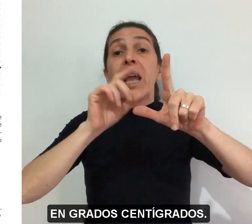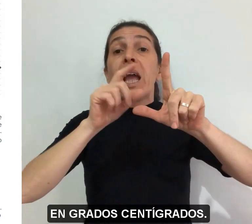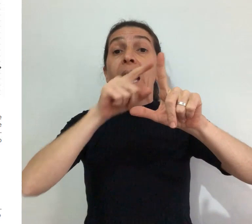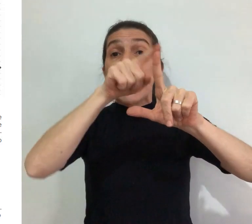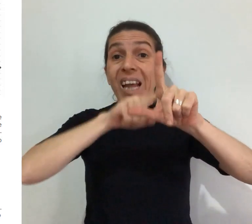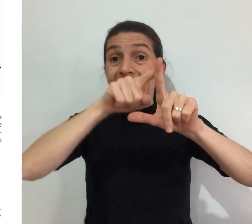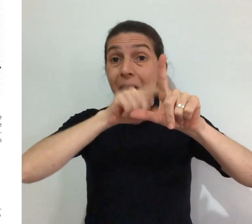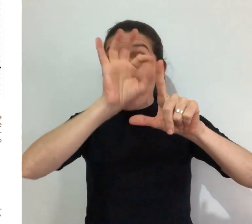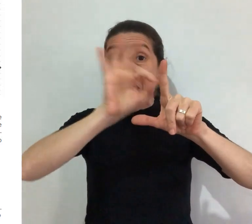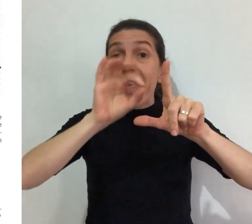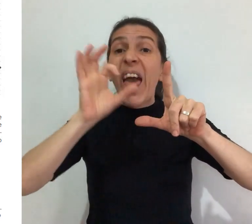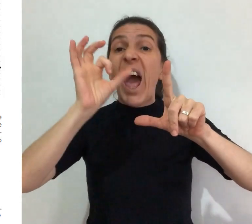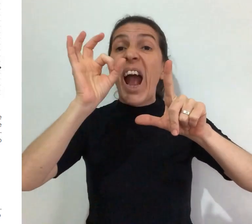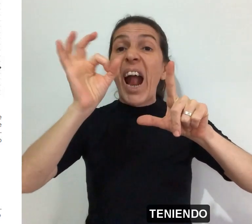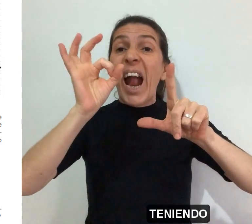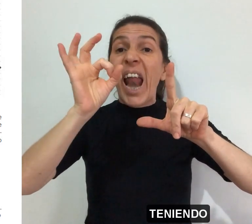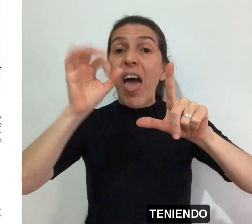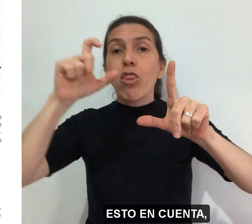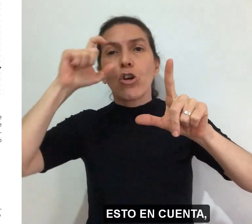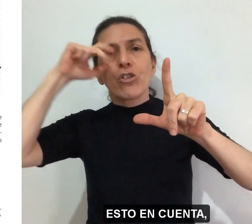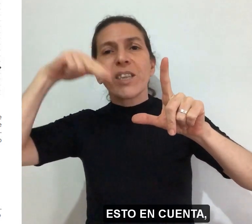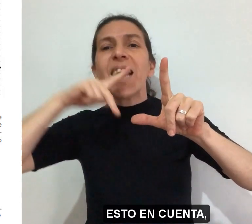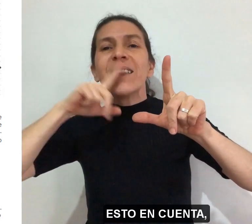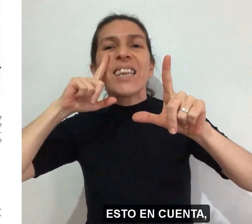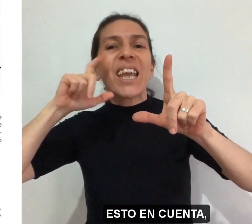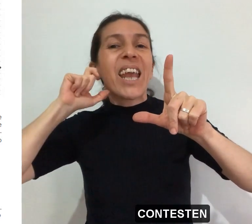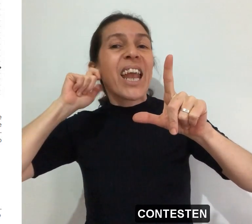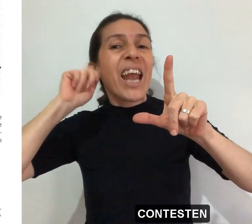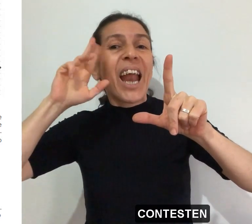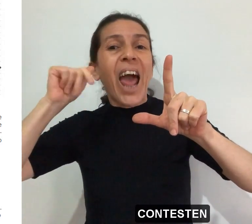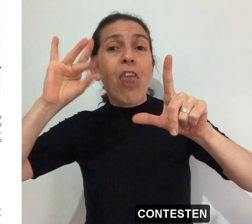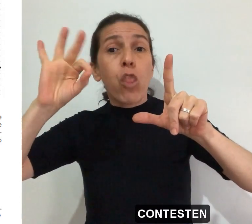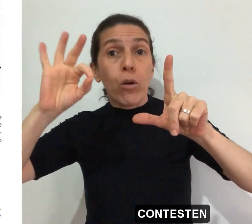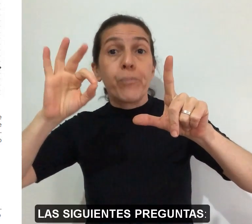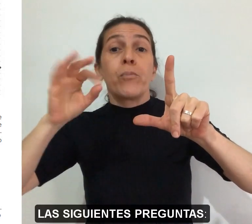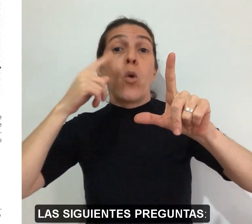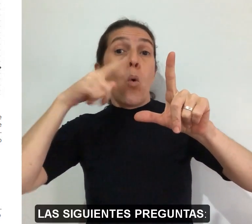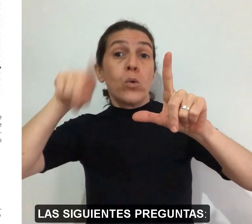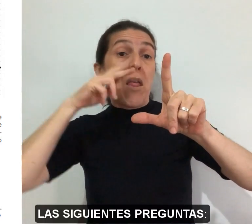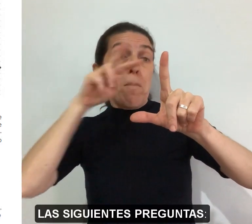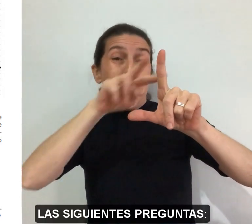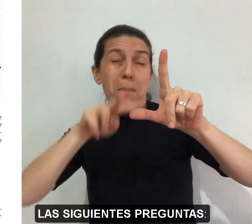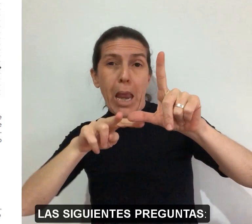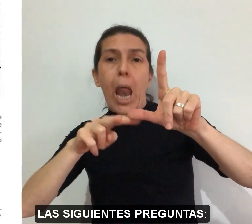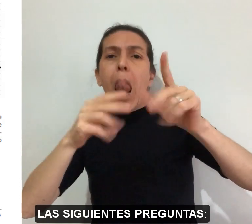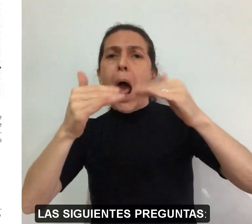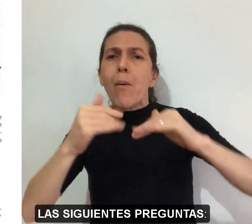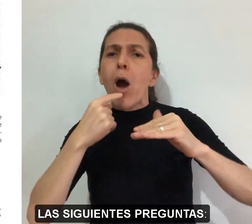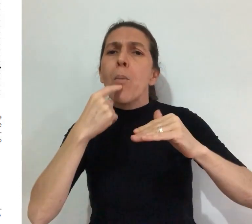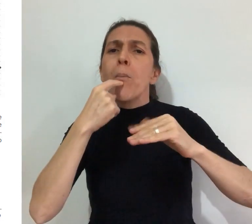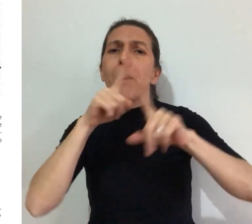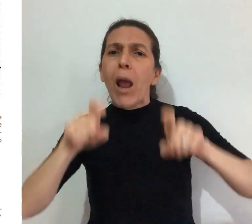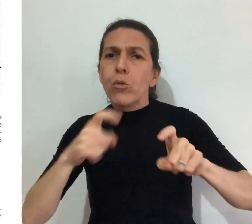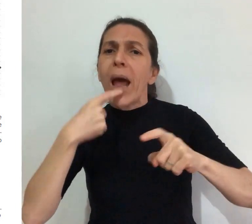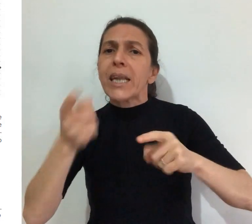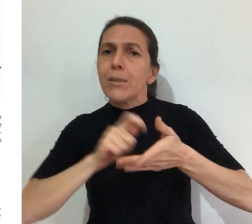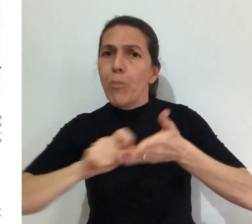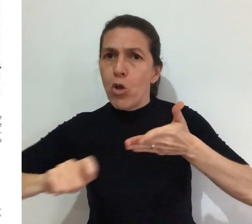centígrados. Teniendo esto en cuenta, contesten las siguientes preguntas.